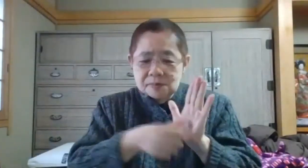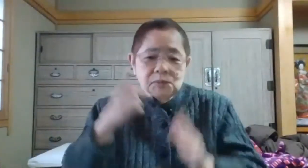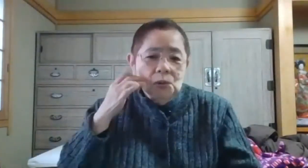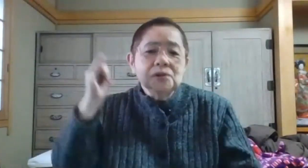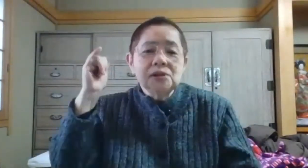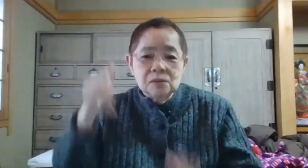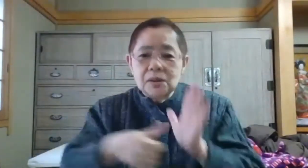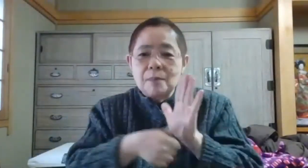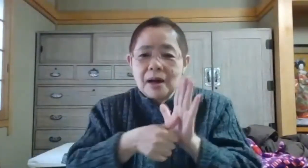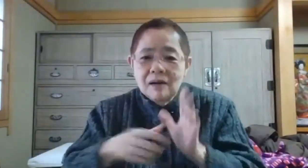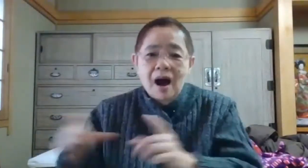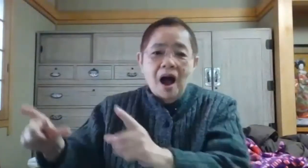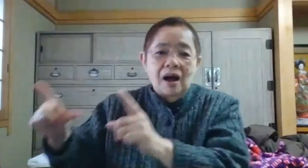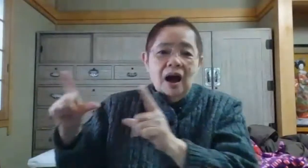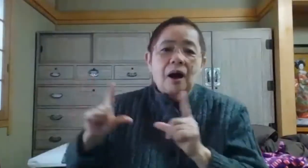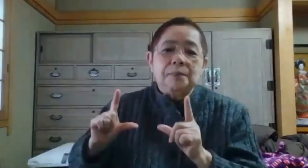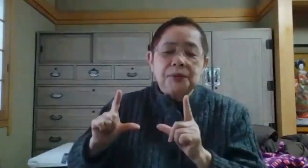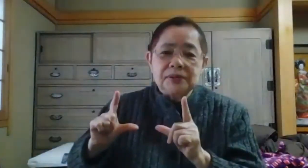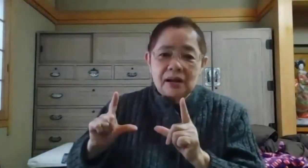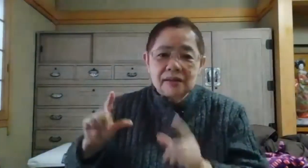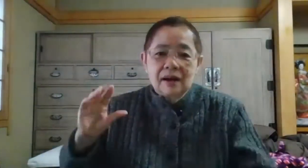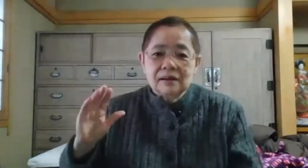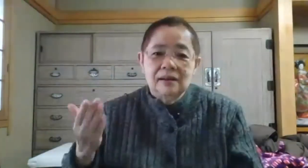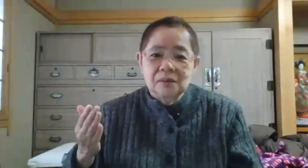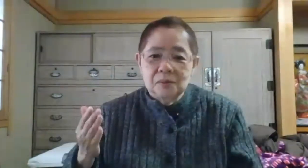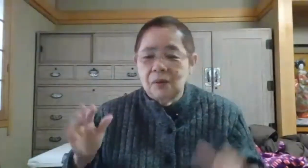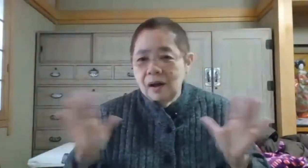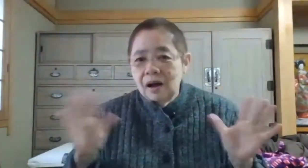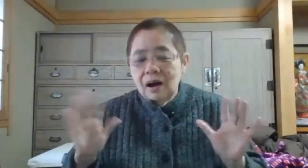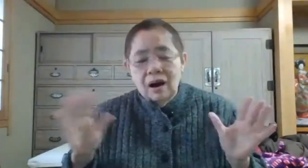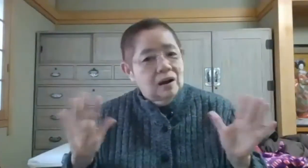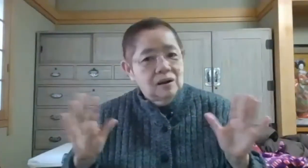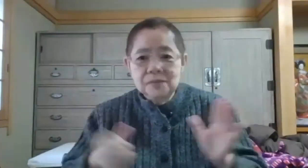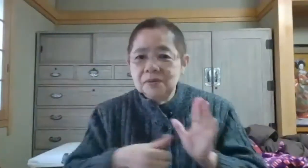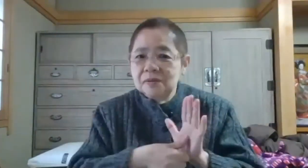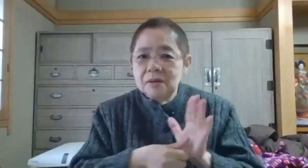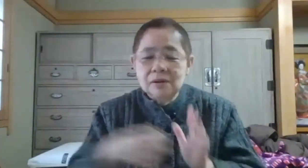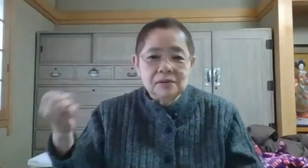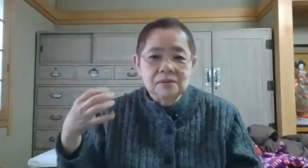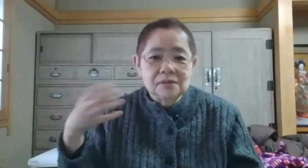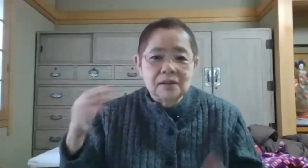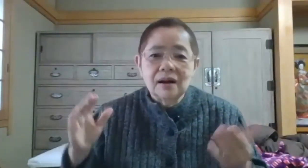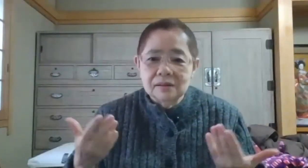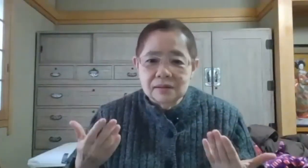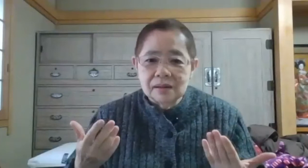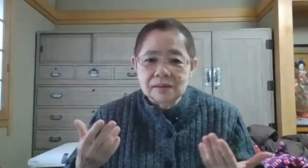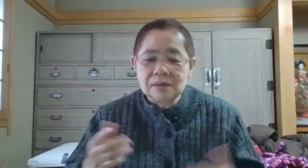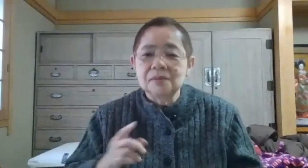両親の名前は発表されたけれども赤ん坊の名前は言ってなかったっていう風